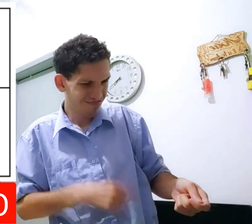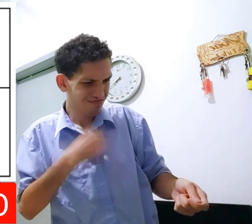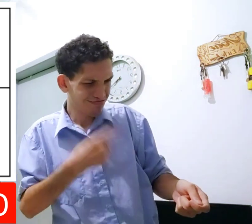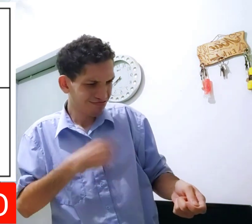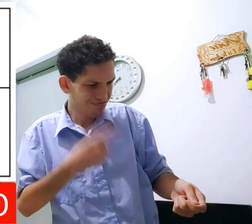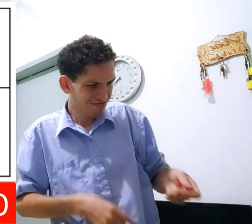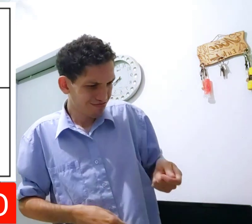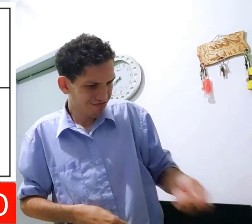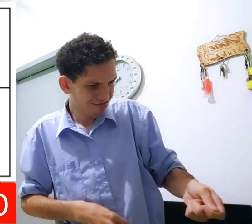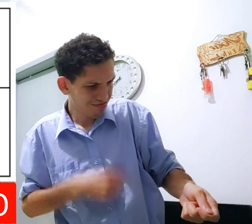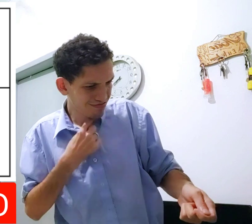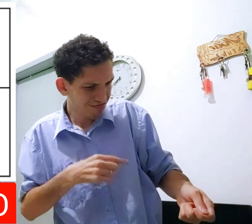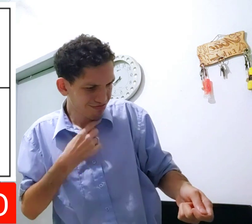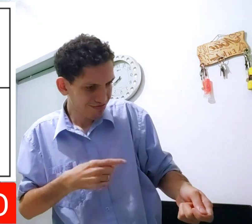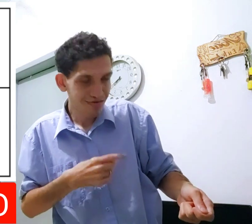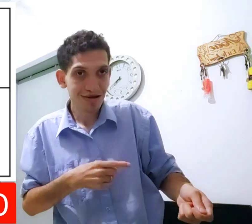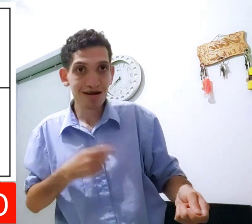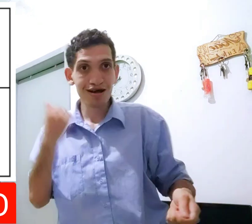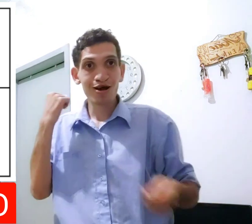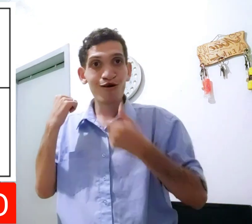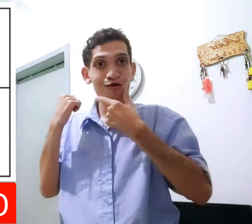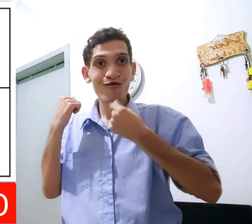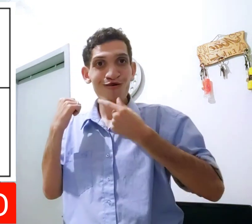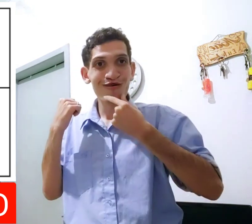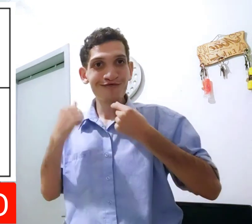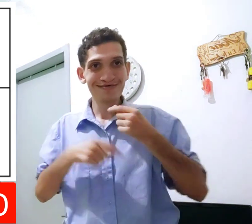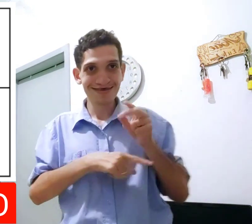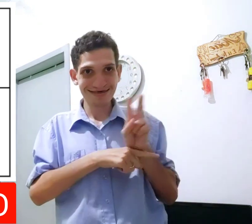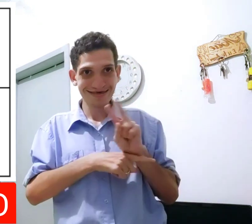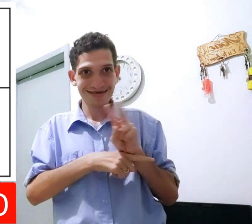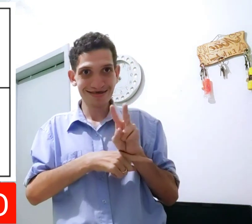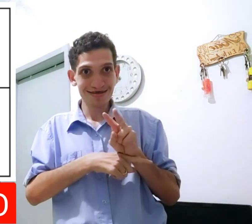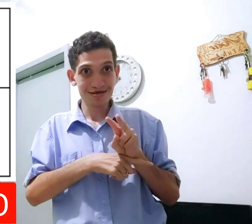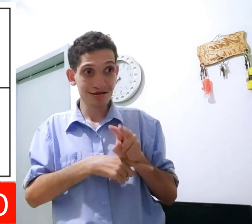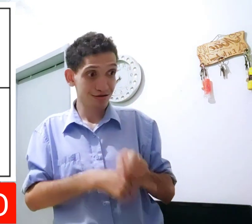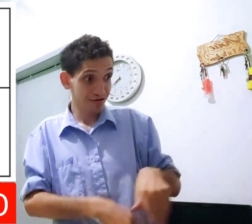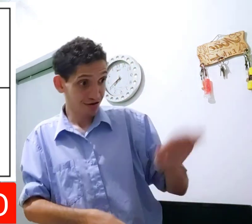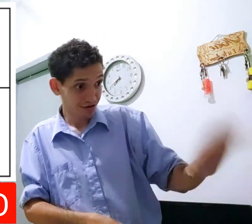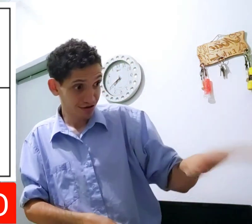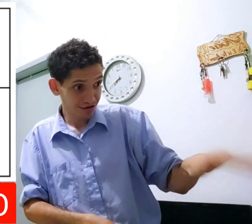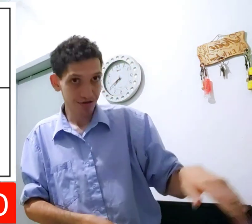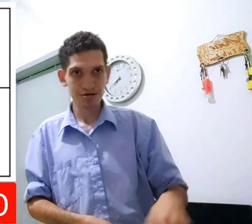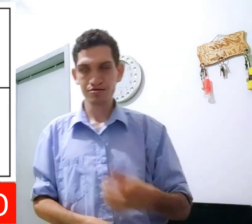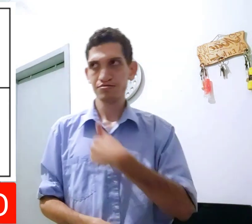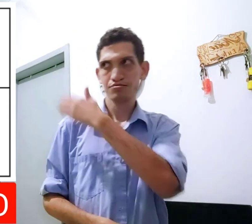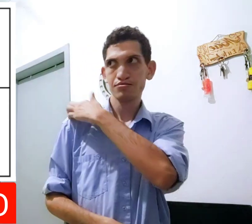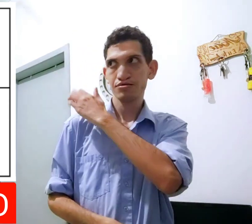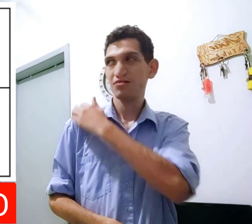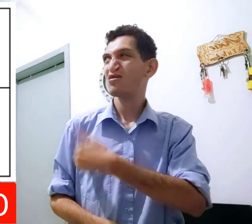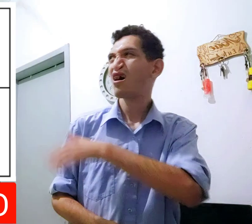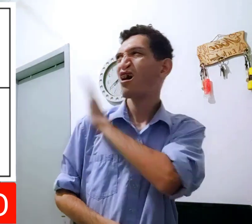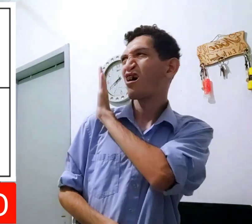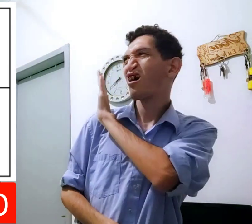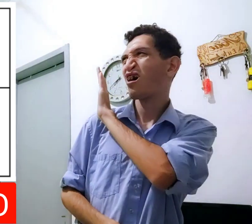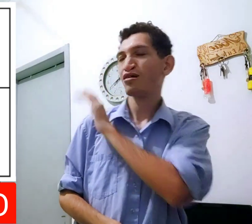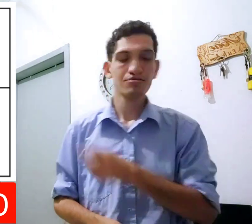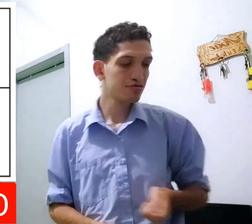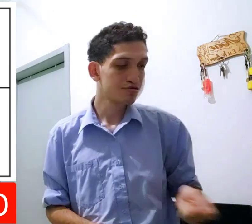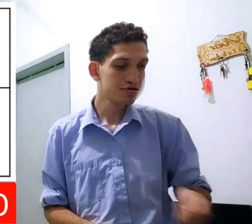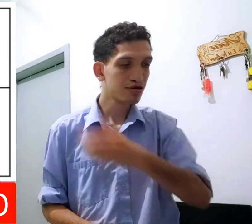Lá. Não, não, não, Lá, atrás, o homem vizia. Ele colocou no homem para me chamar. Aí, eu.